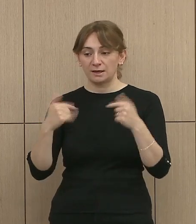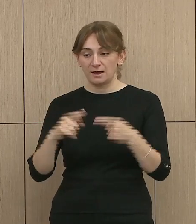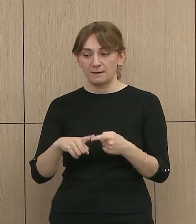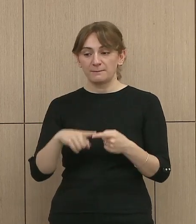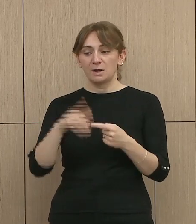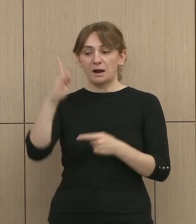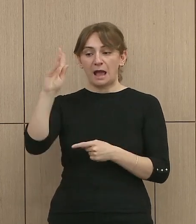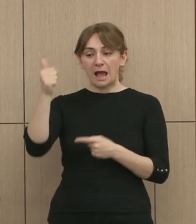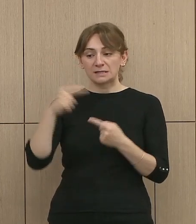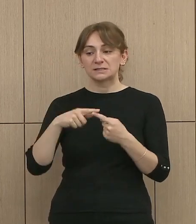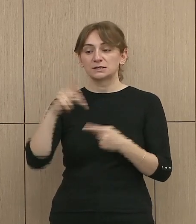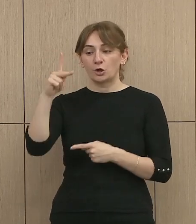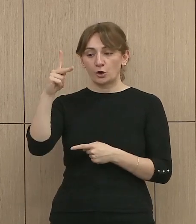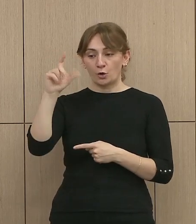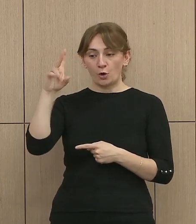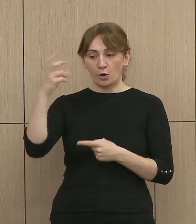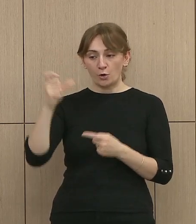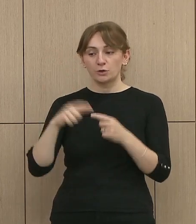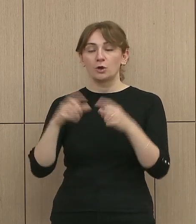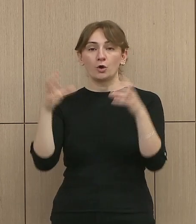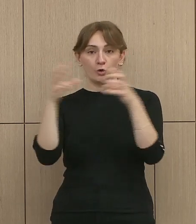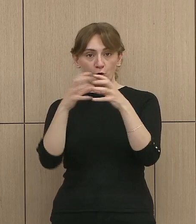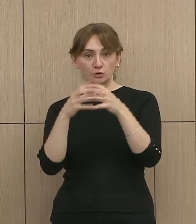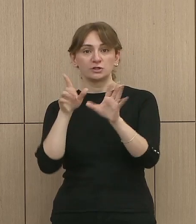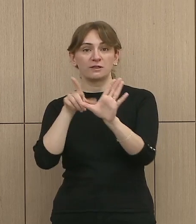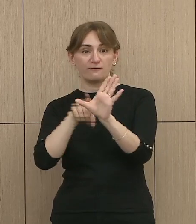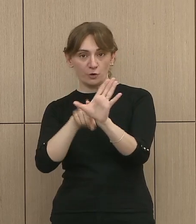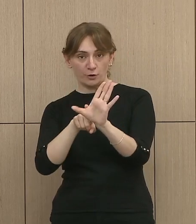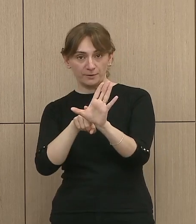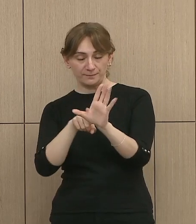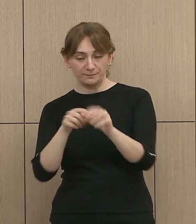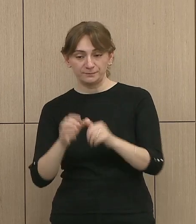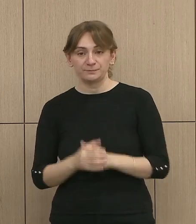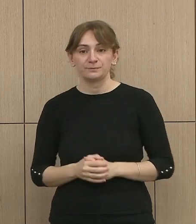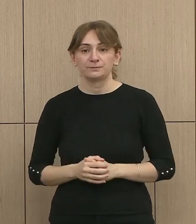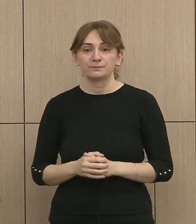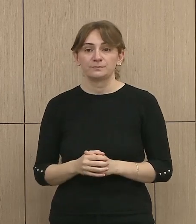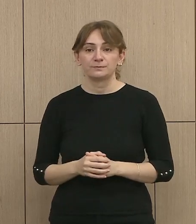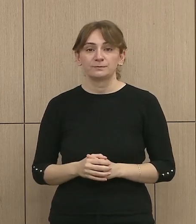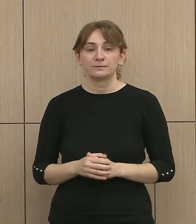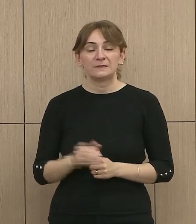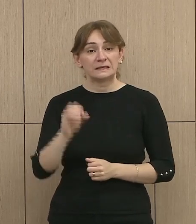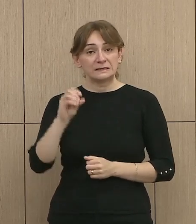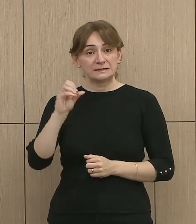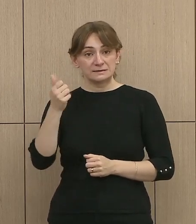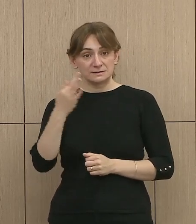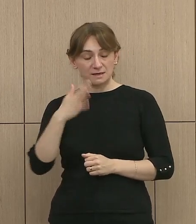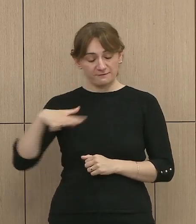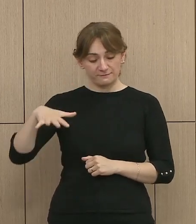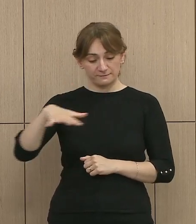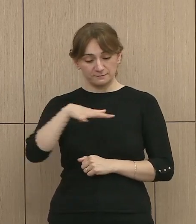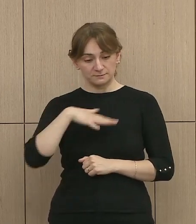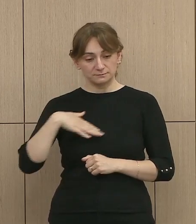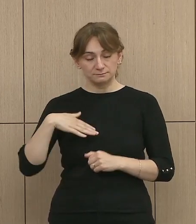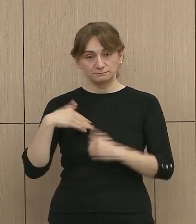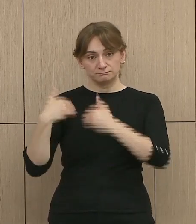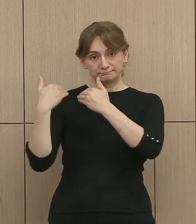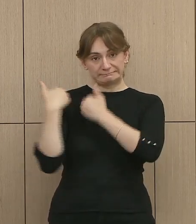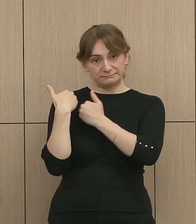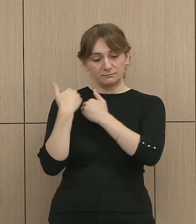Si pas informacioneve të marë nga inspektorët të në teren, po dhe nga Komisioni Zonar të Administrinës Zjedorë,